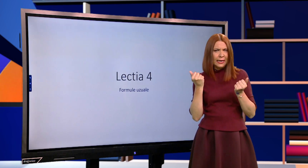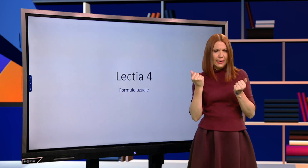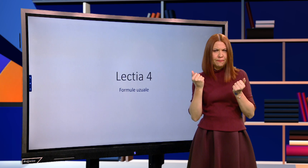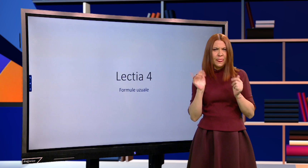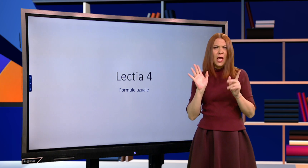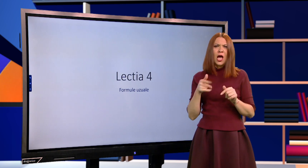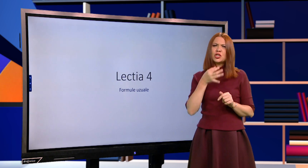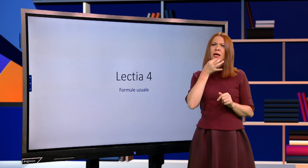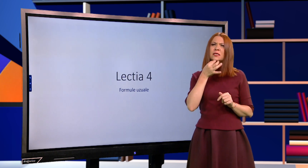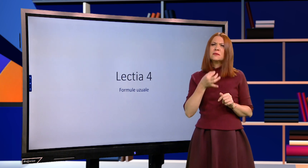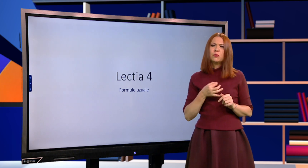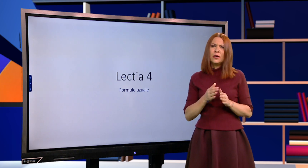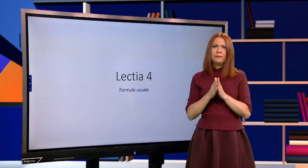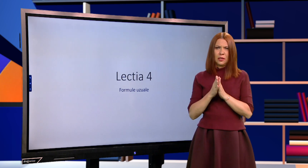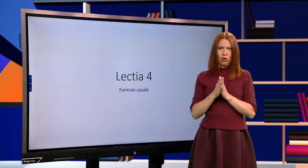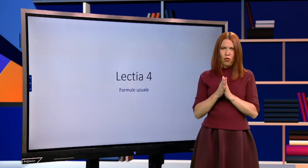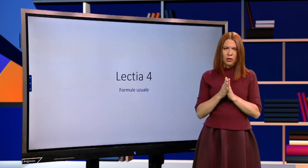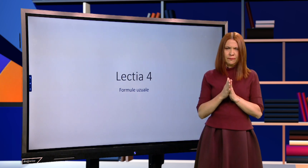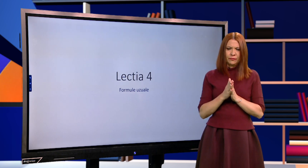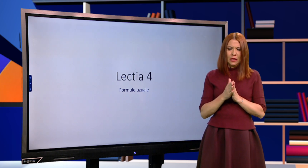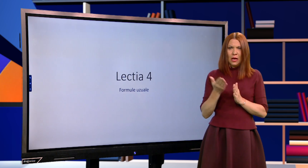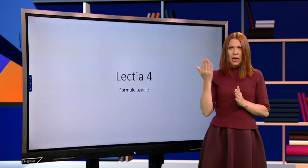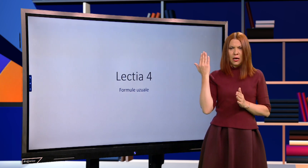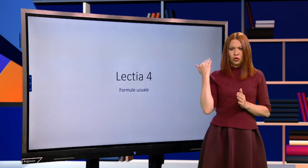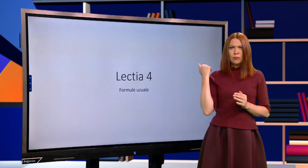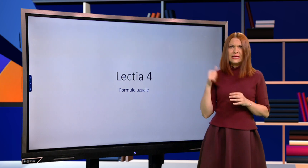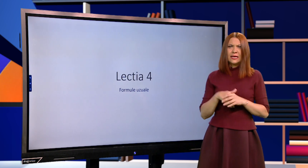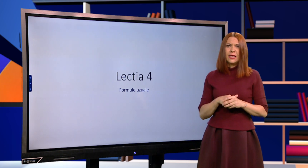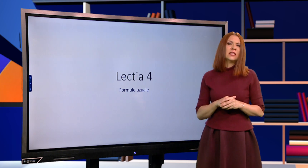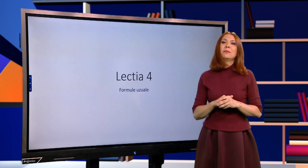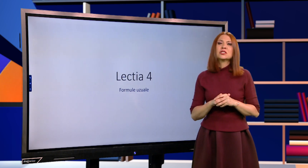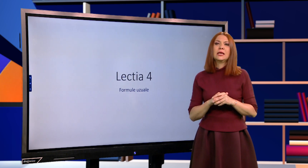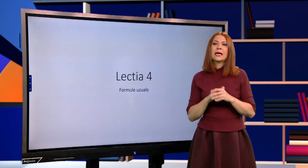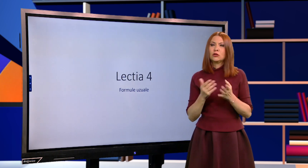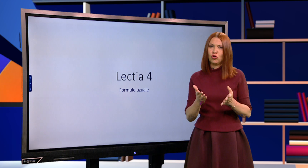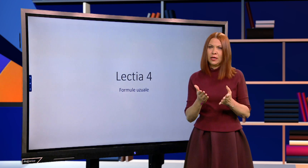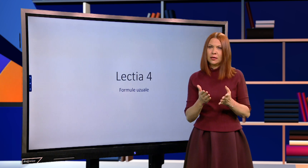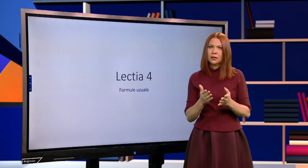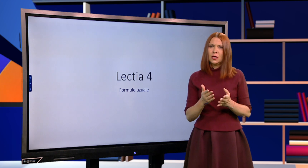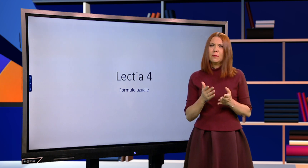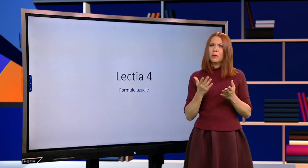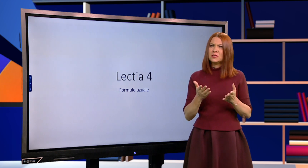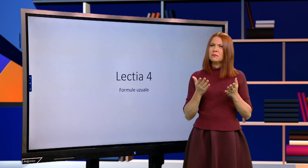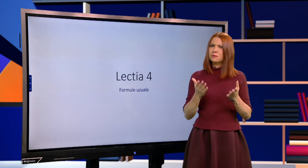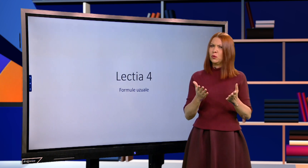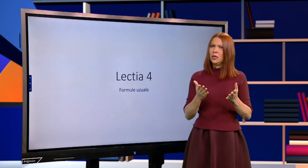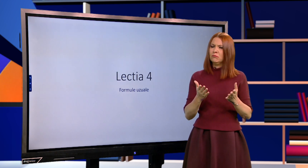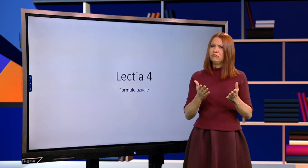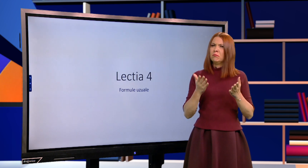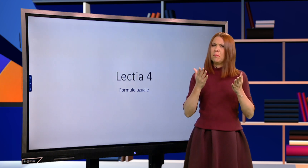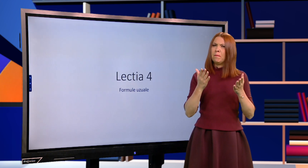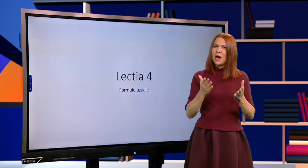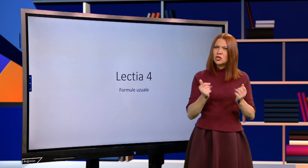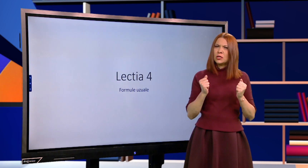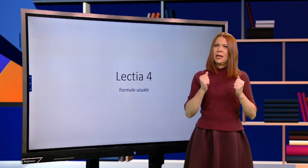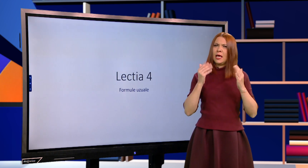numerele. Așa că, spunem-te rog, tocmai s-a încheiat Paștele Catolic. Poți să-mi spui